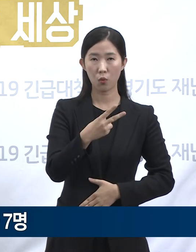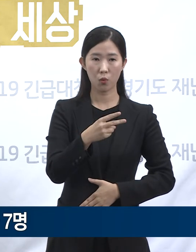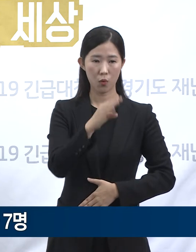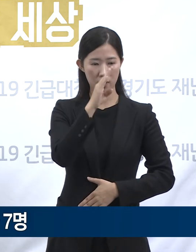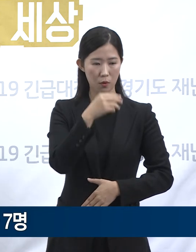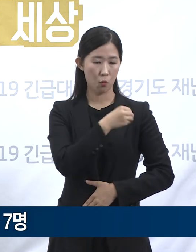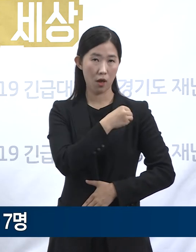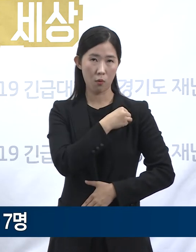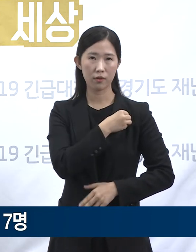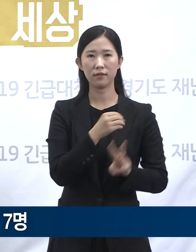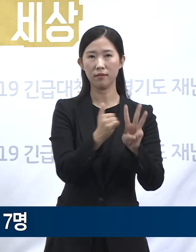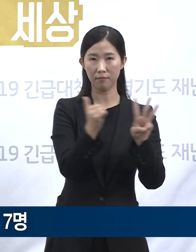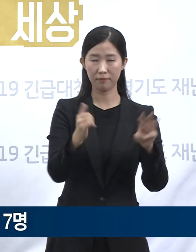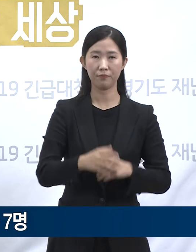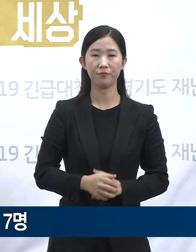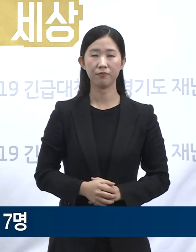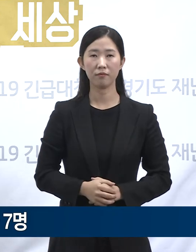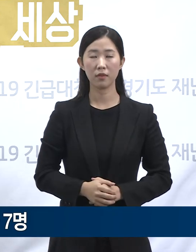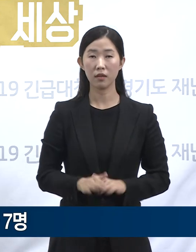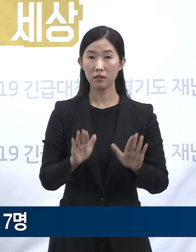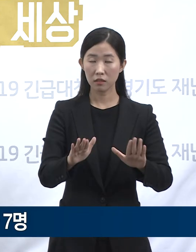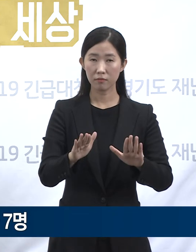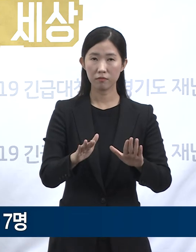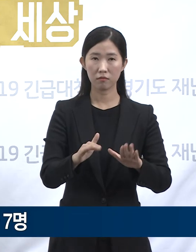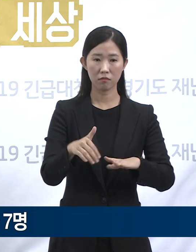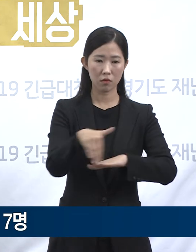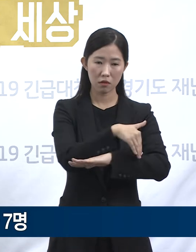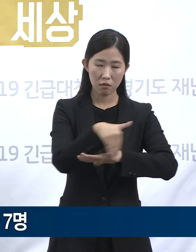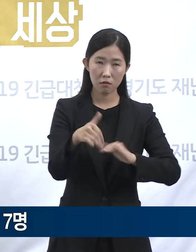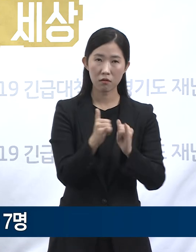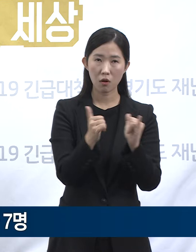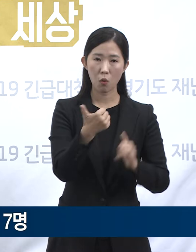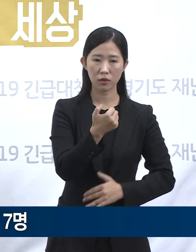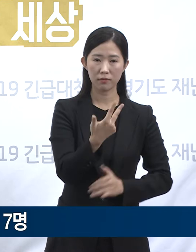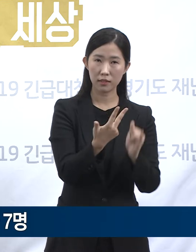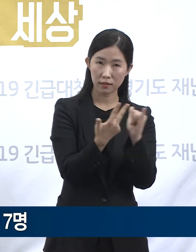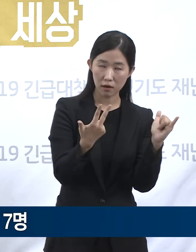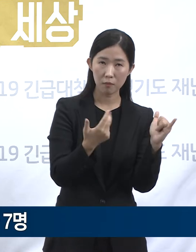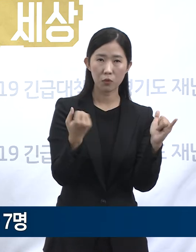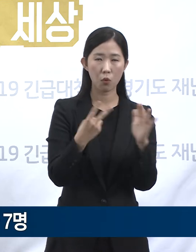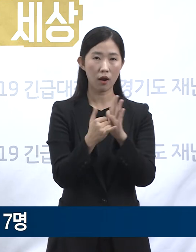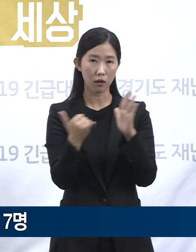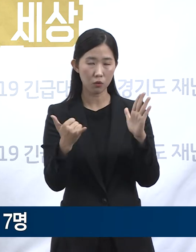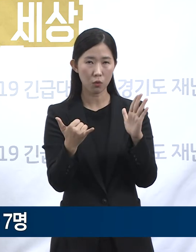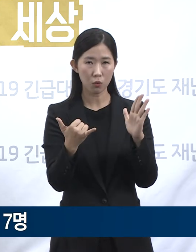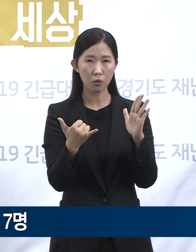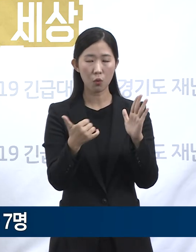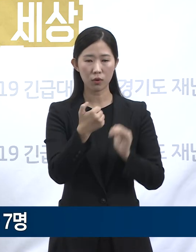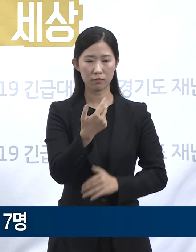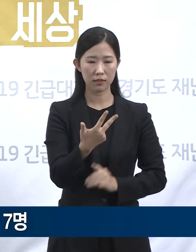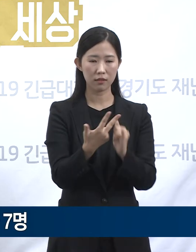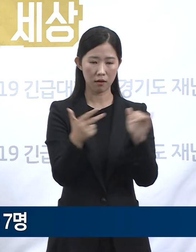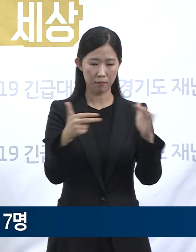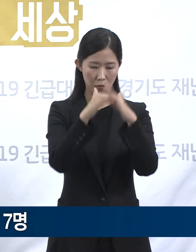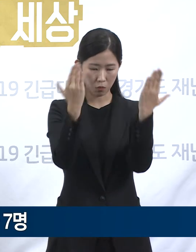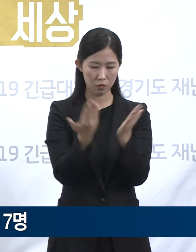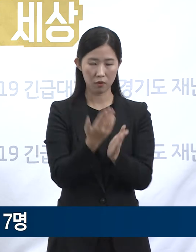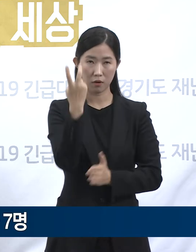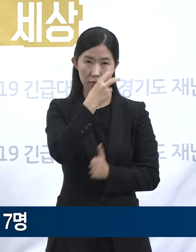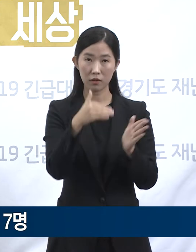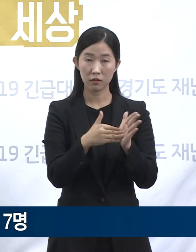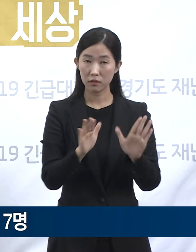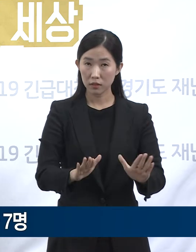주간보호센터 직원 및 이용자 57명, 가족 접촉자 6명을 모두 검사 완료하였고, 현재 자가격리